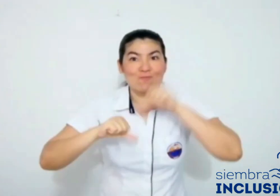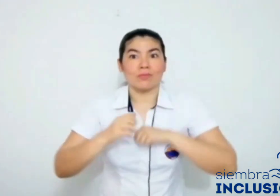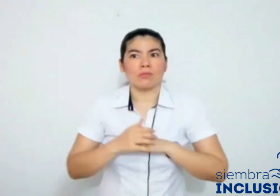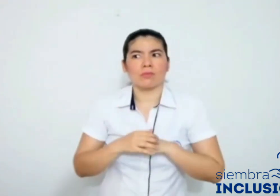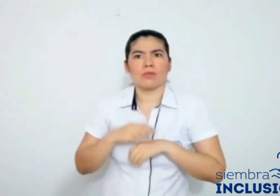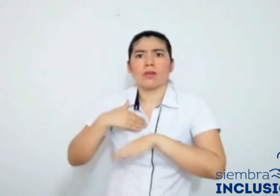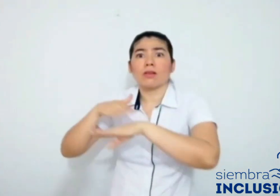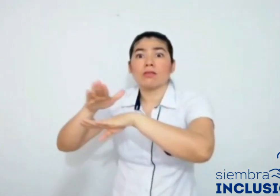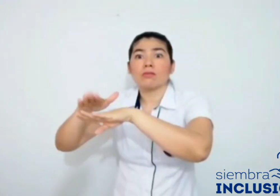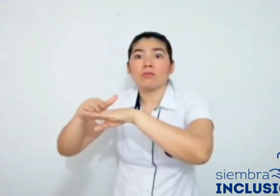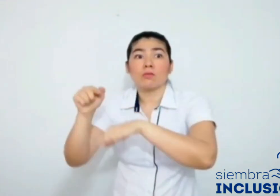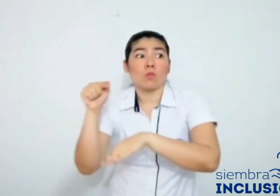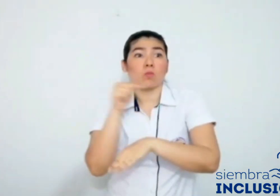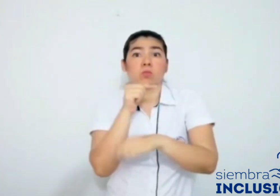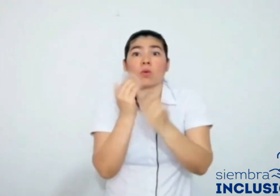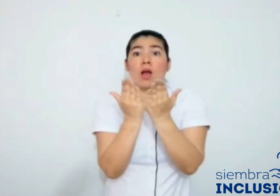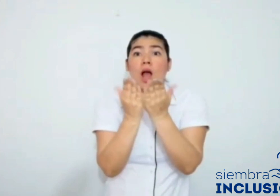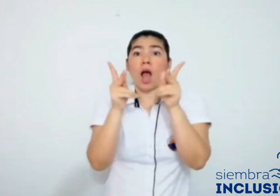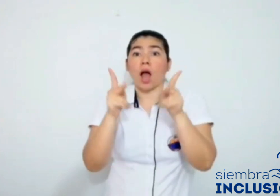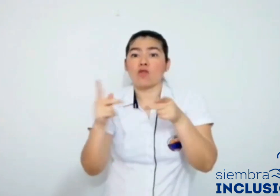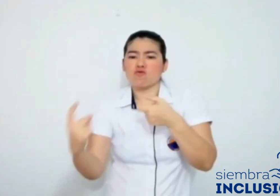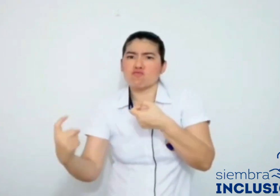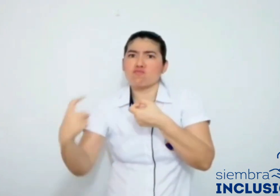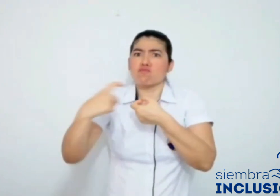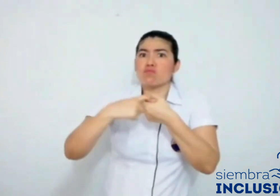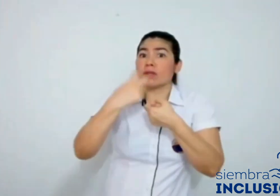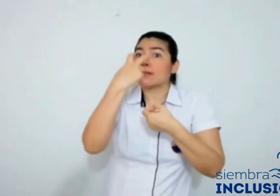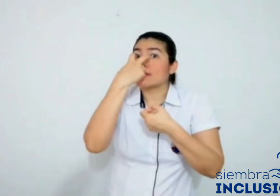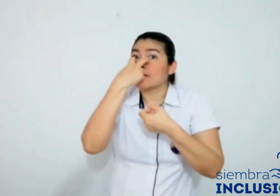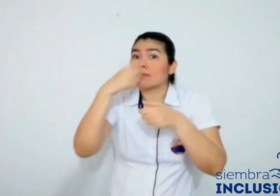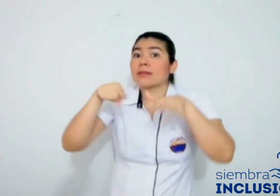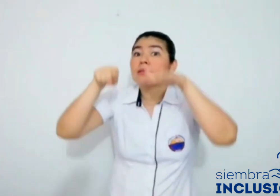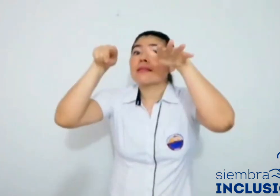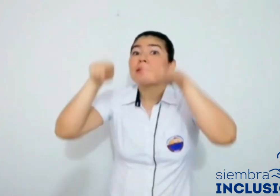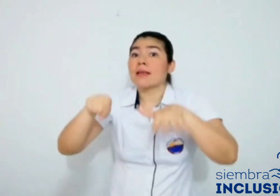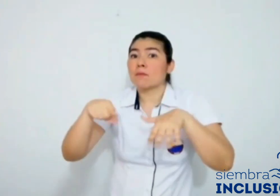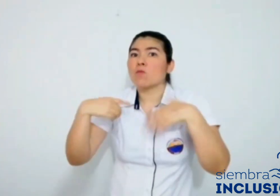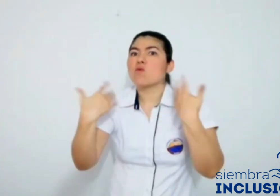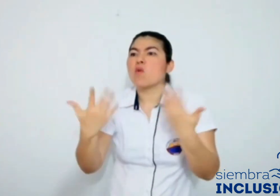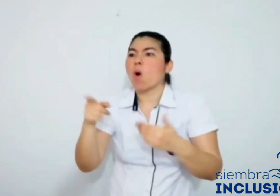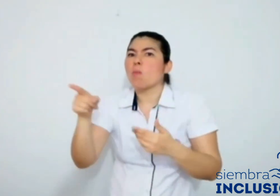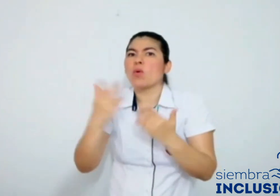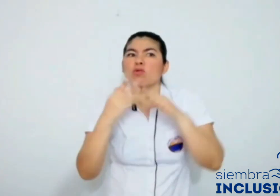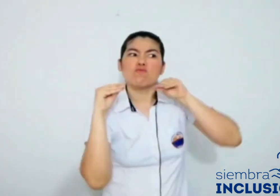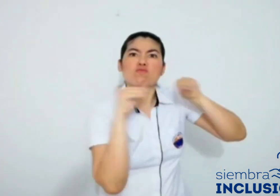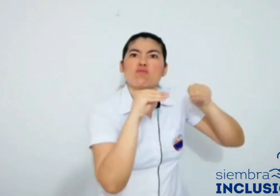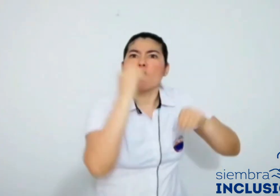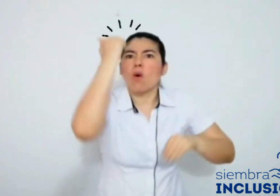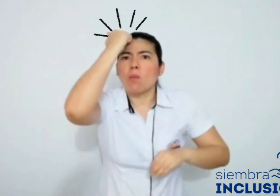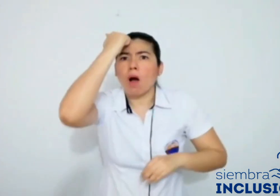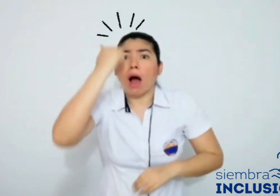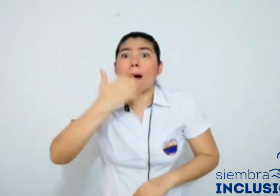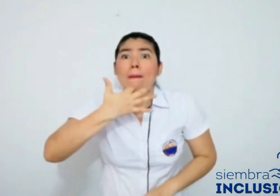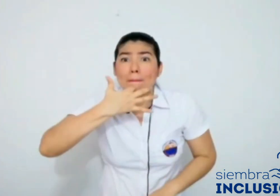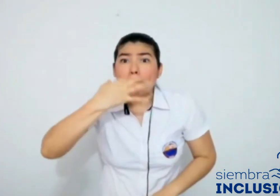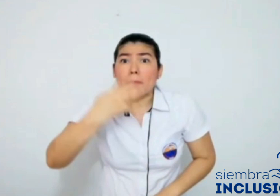al enterarse que tendría una estudiante con discapacidad visual en la asignatura de